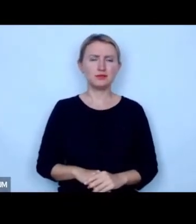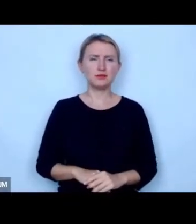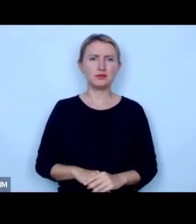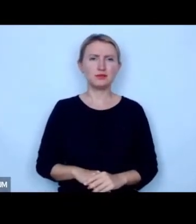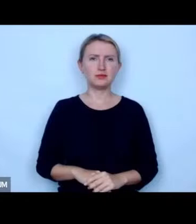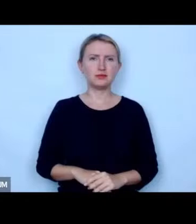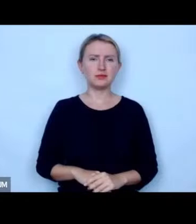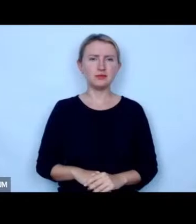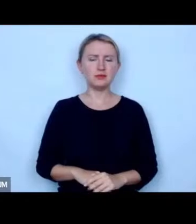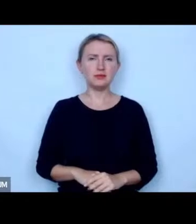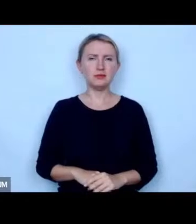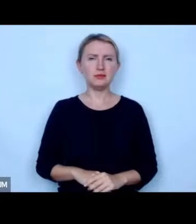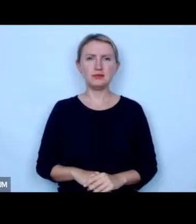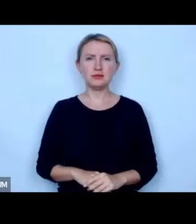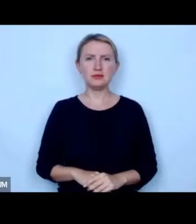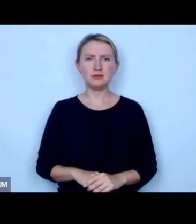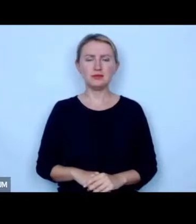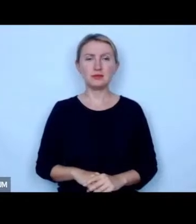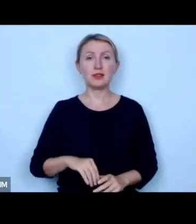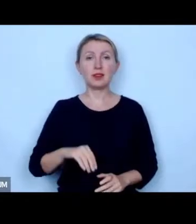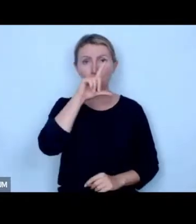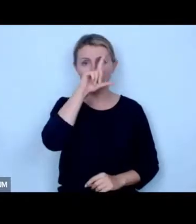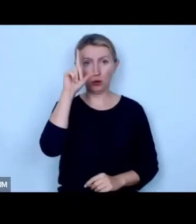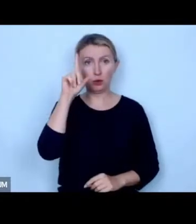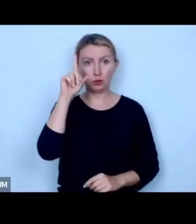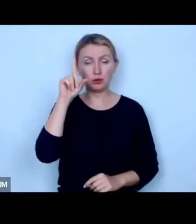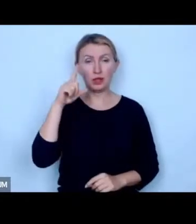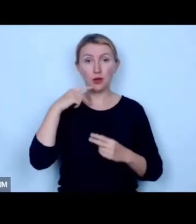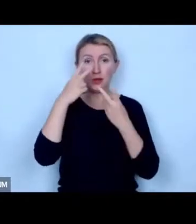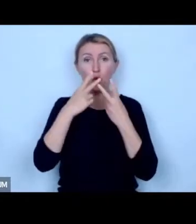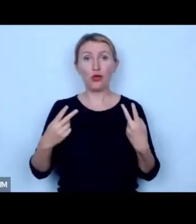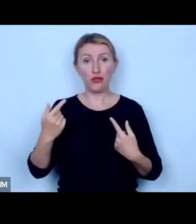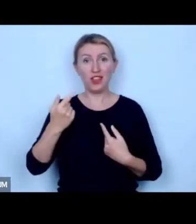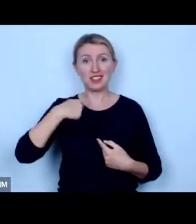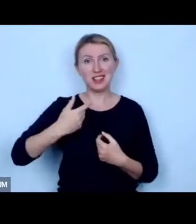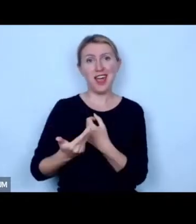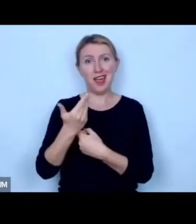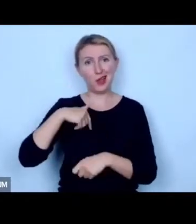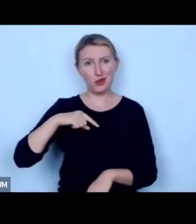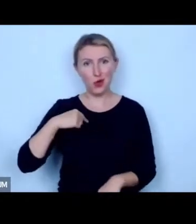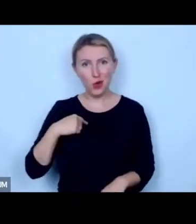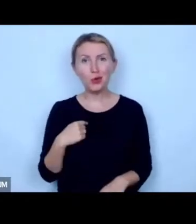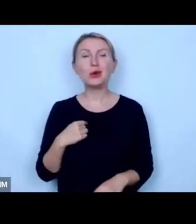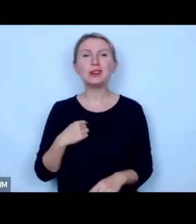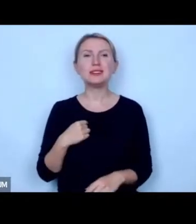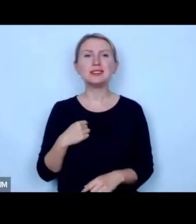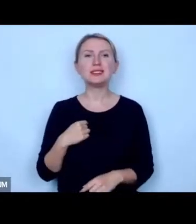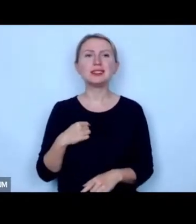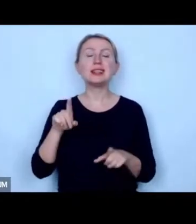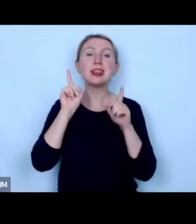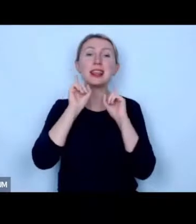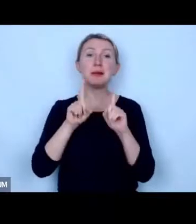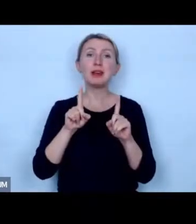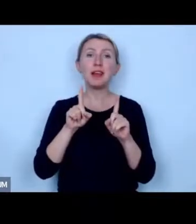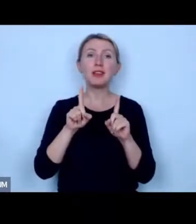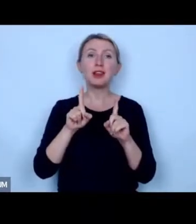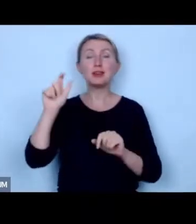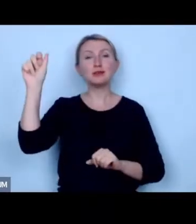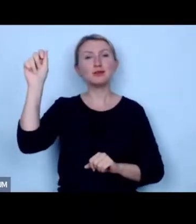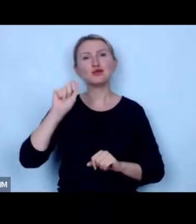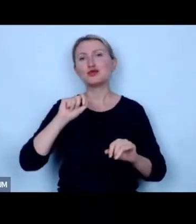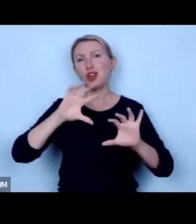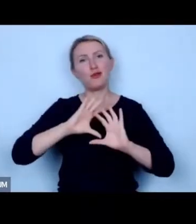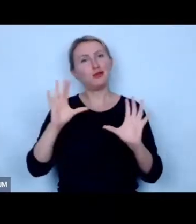jeżeli chodzi o ludzi którzy do nas przyjeżdżają to tak naprawdę przyjeżdżają